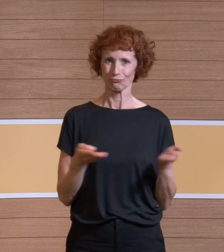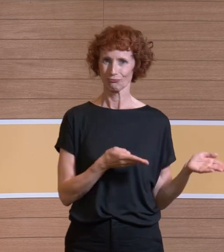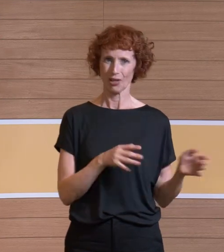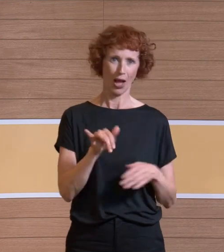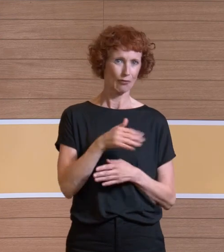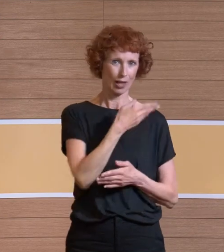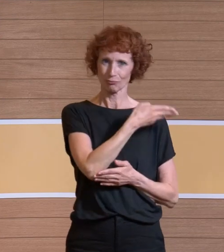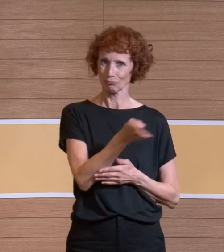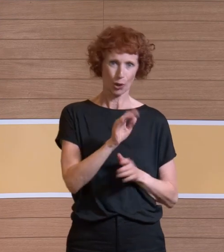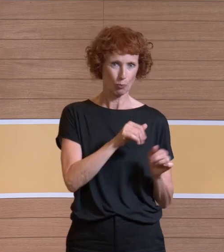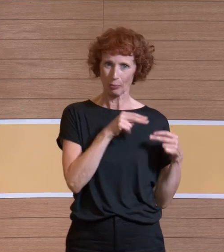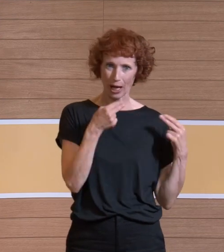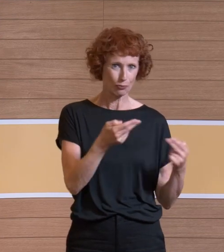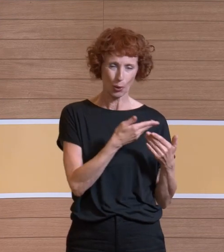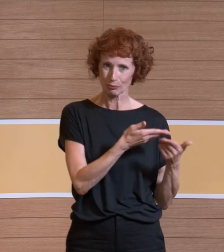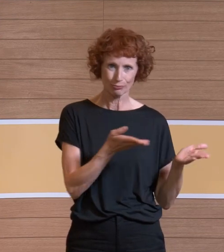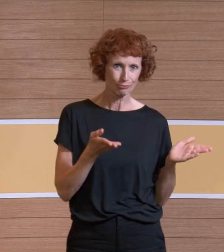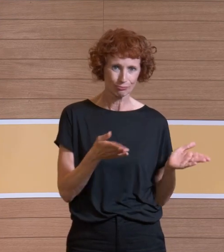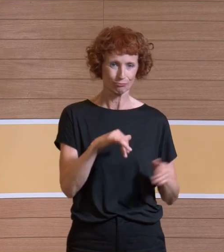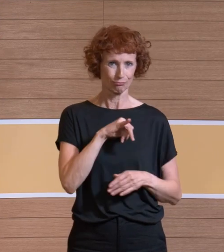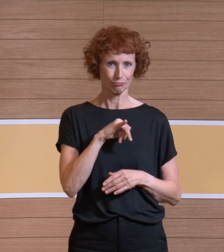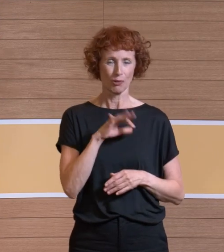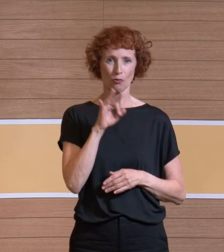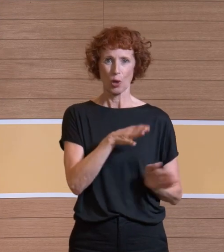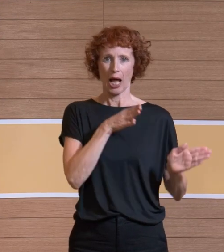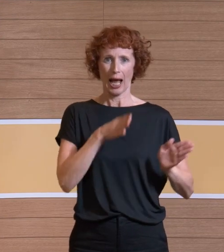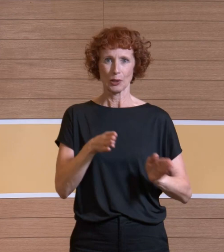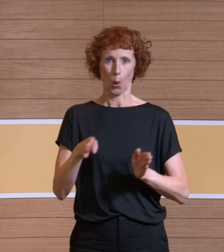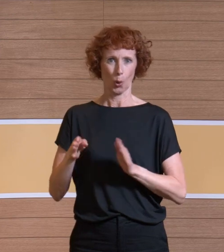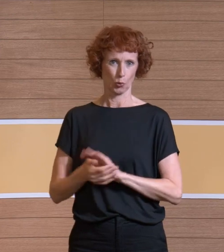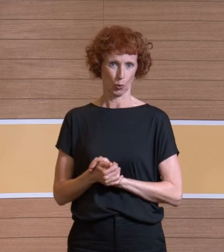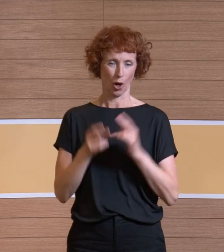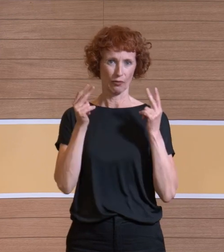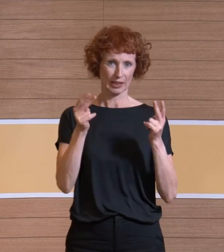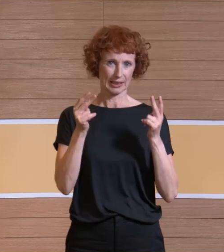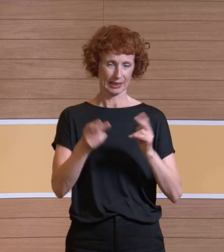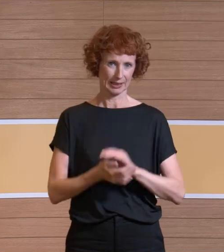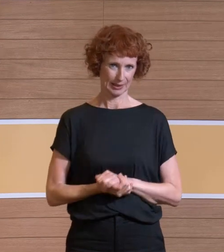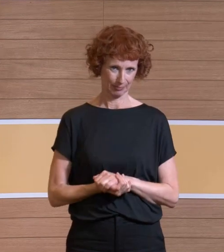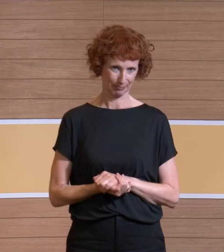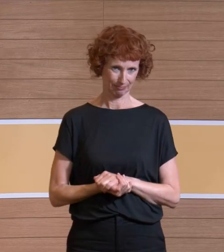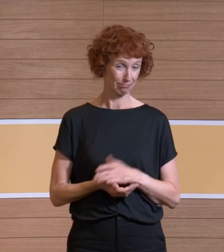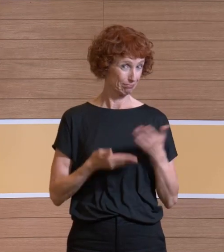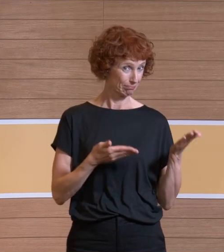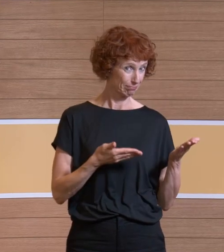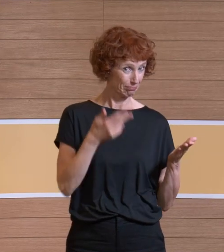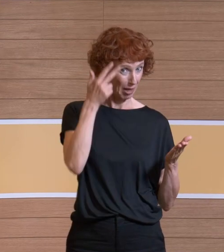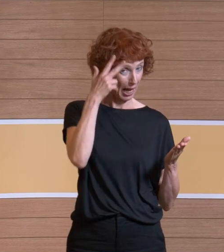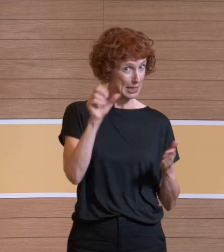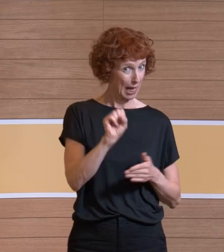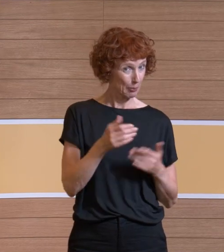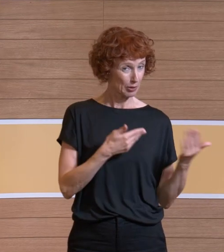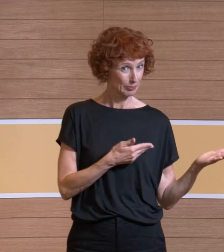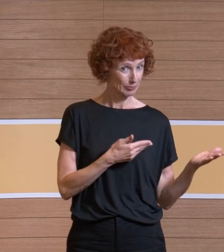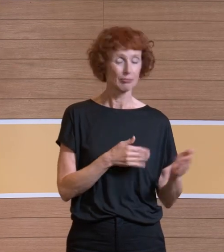Vielleicht möchten die das beantworten. Das wäre vielleicht ganz wichtig für die Einordnung hier auch im Raum. Herr Professor Seid, vielleicht haben Sie da eine Meinung zu.